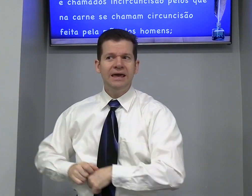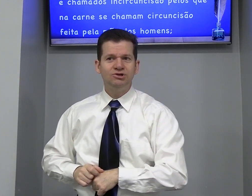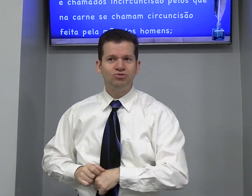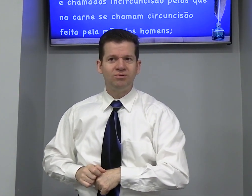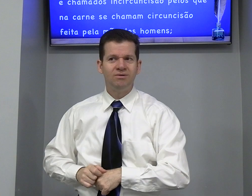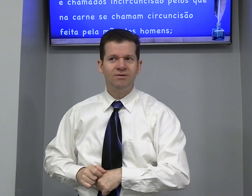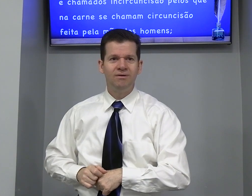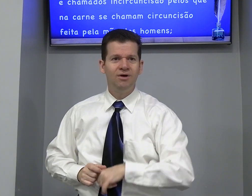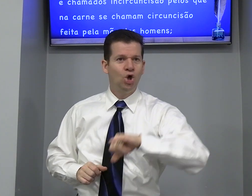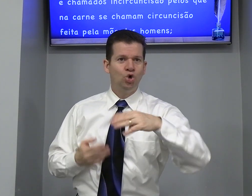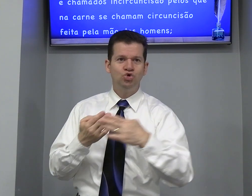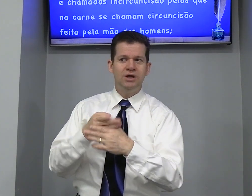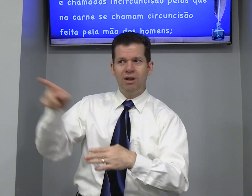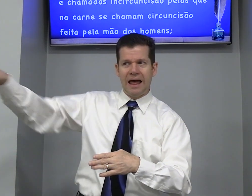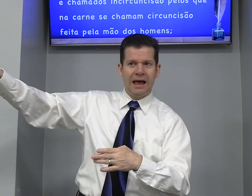isso? Judeu Ah